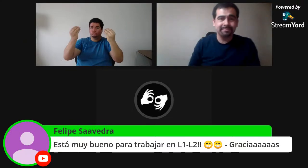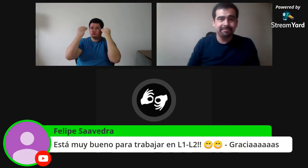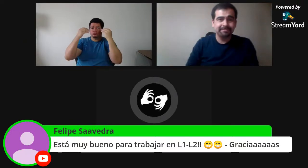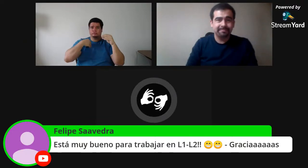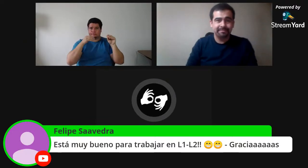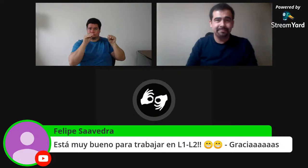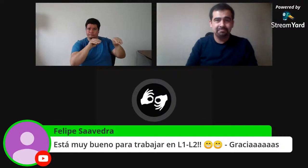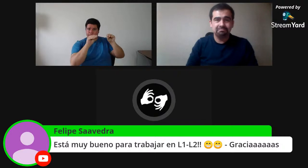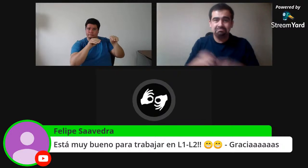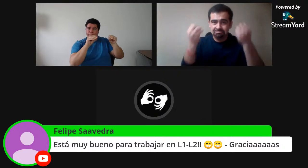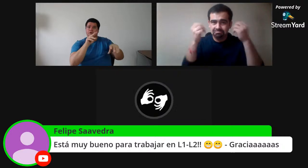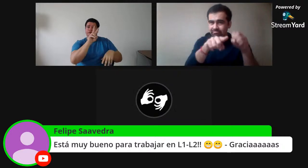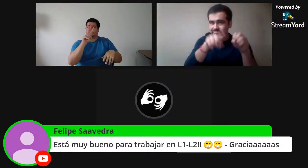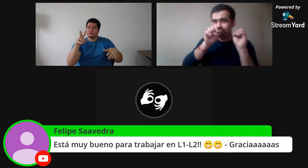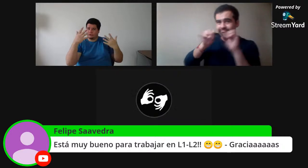presenté, presenté este tema.